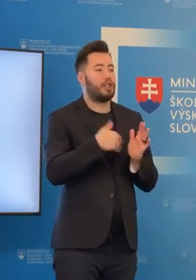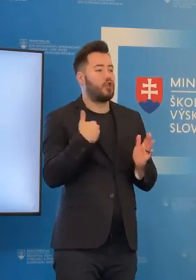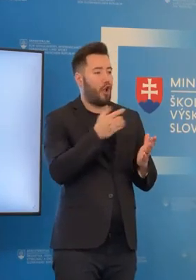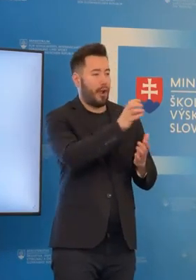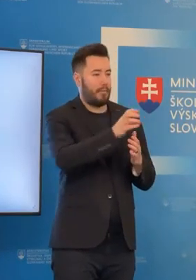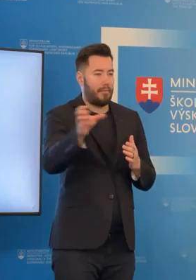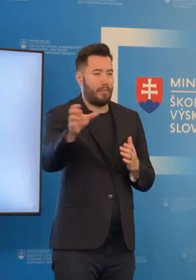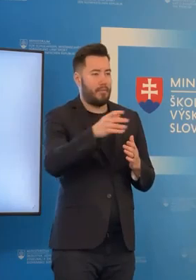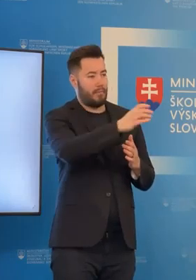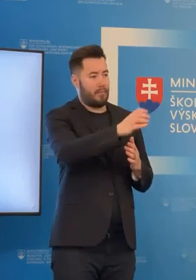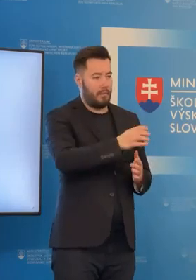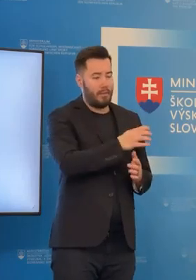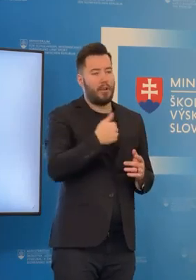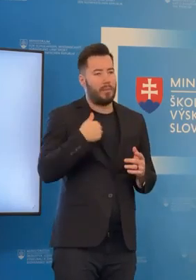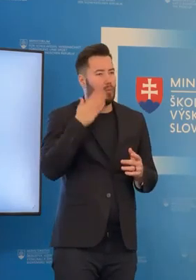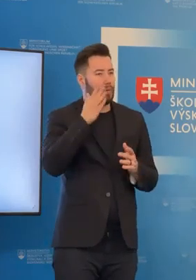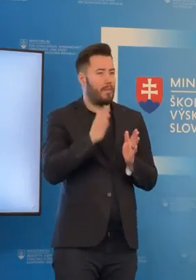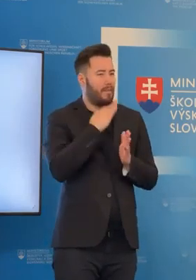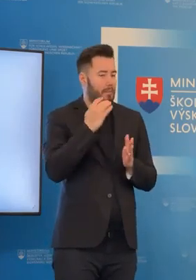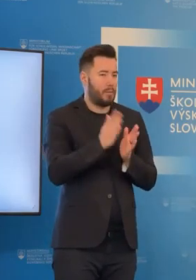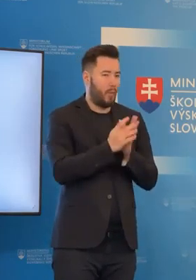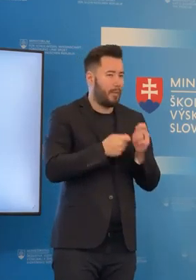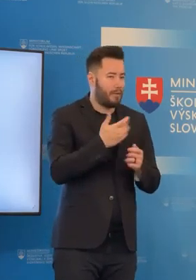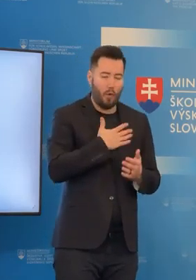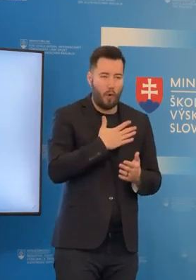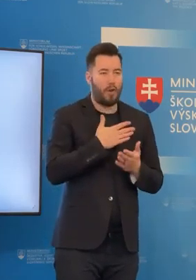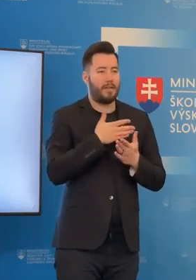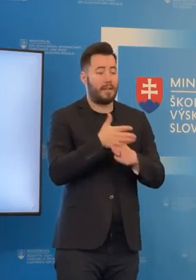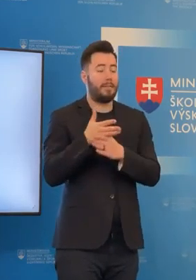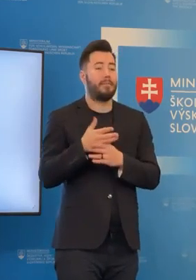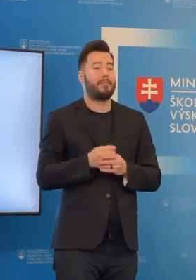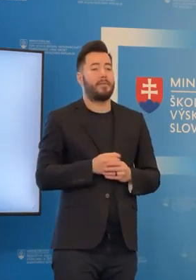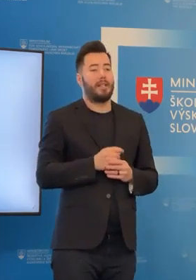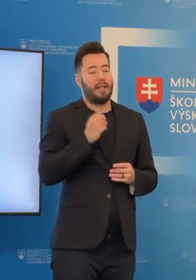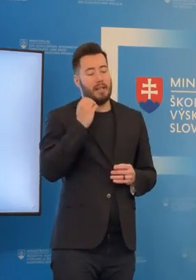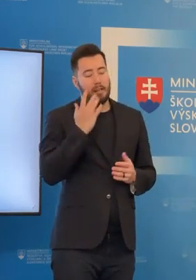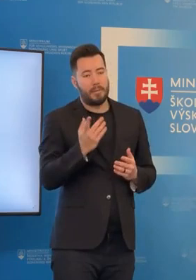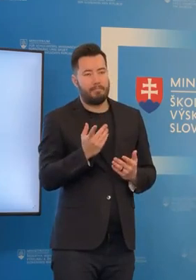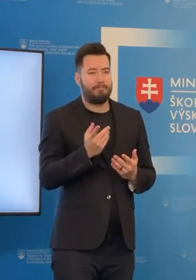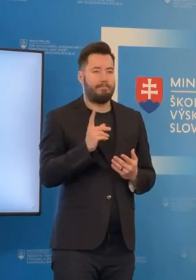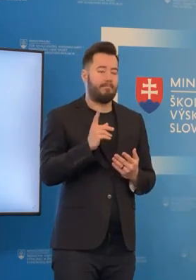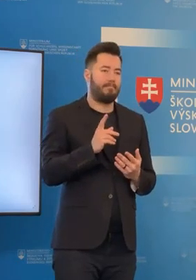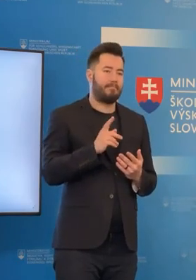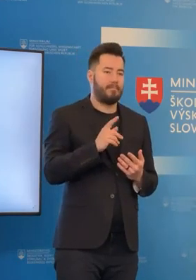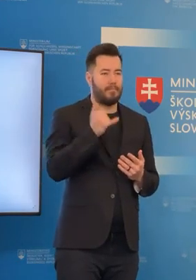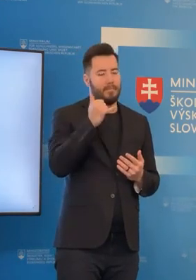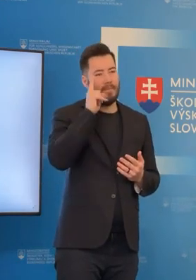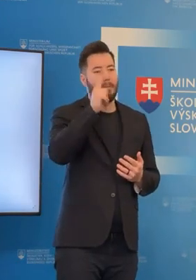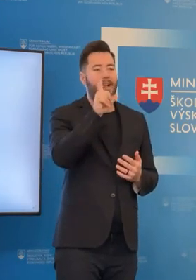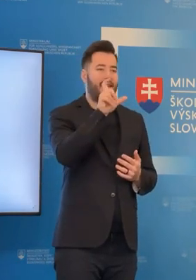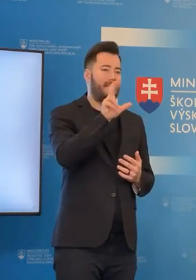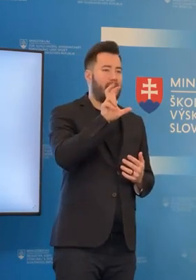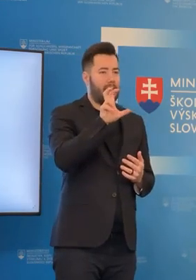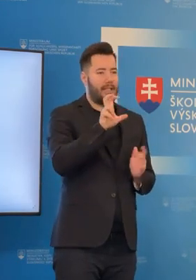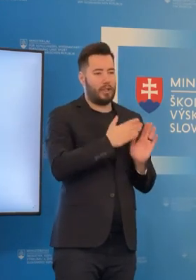My budeme v tomto veľmi súčinní a myslím si, že momentálne, keby za týchto pár dní po tých dvoch, troch týždňoch, ktoré